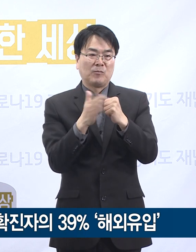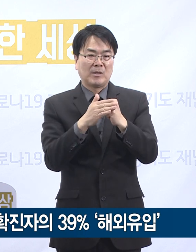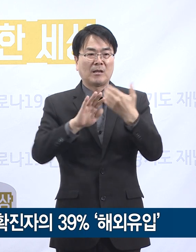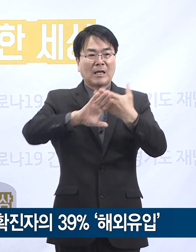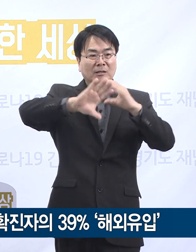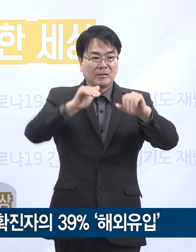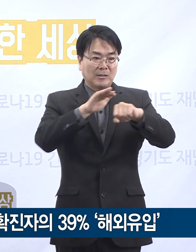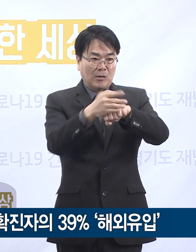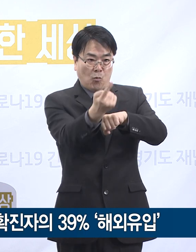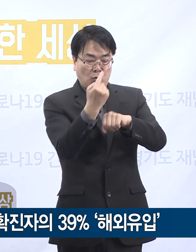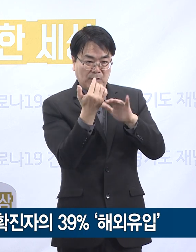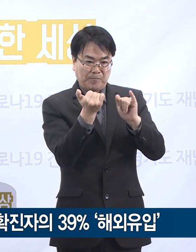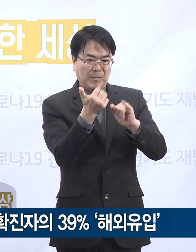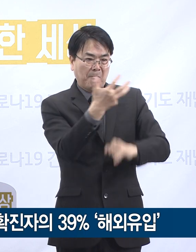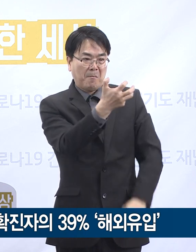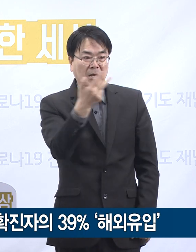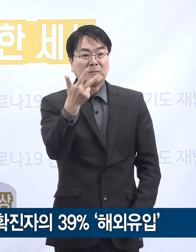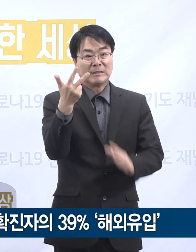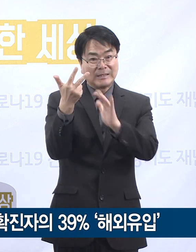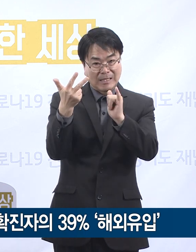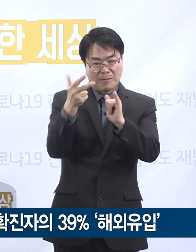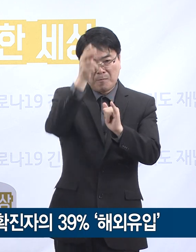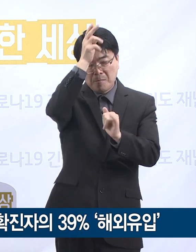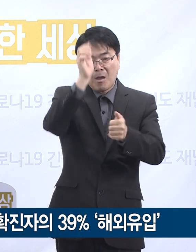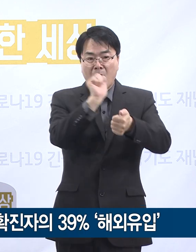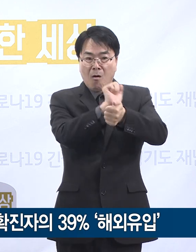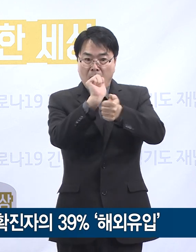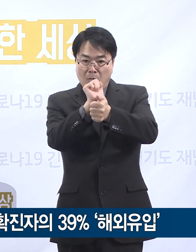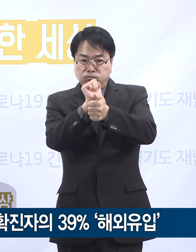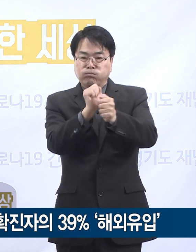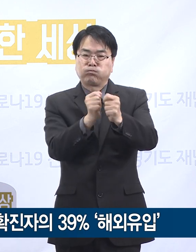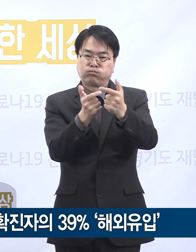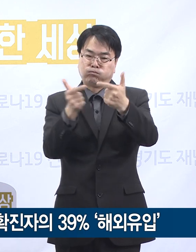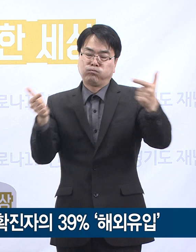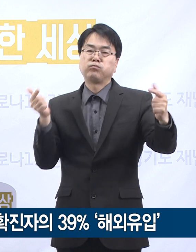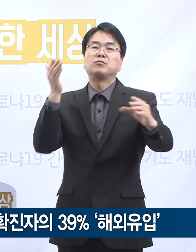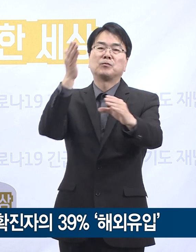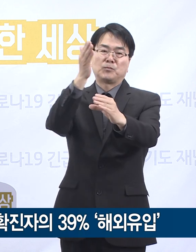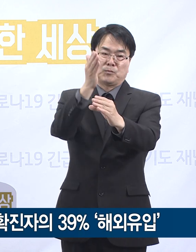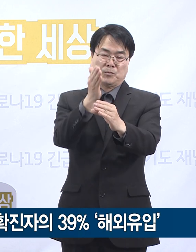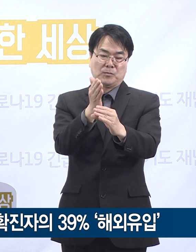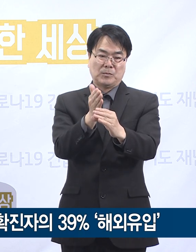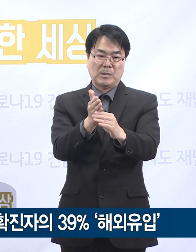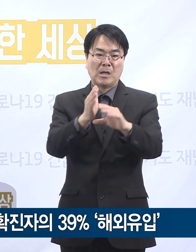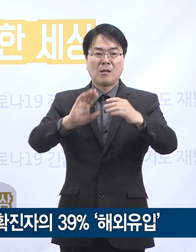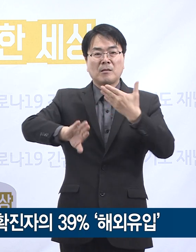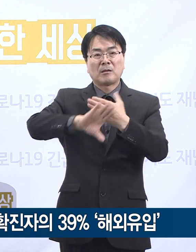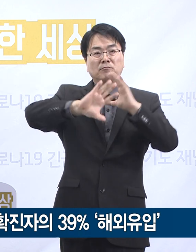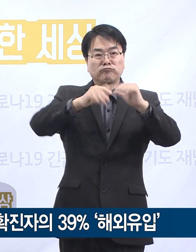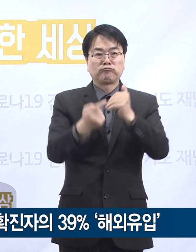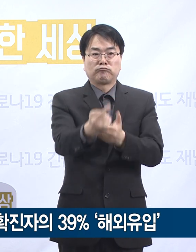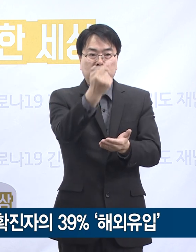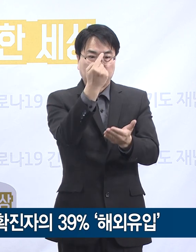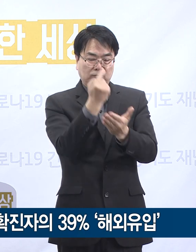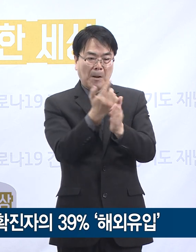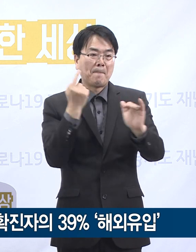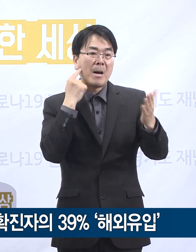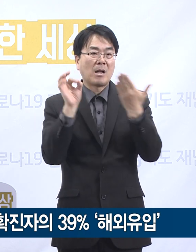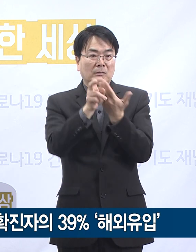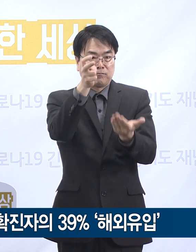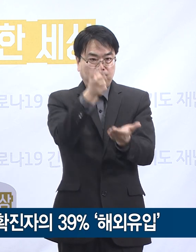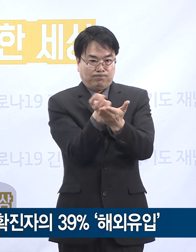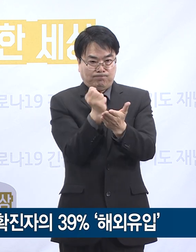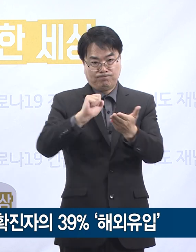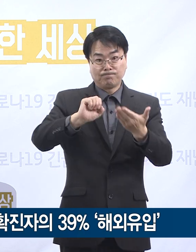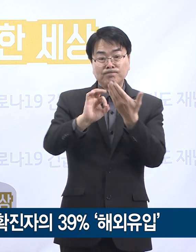관련 확진자는 총 87명이며 꾸준히 증가하는 추세입니다. 해외입국자가 격리 규정을 위반한 경우에는